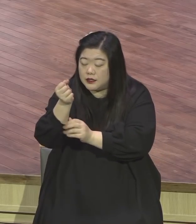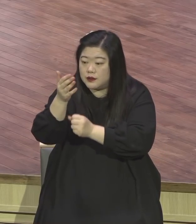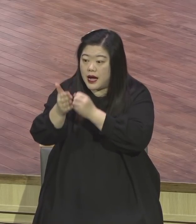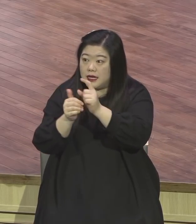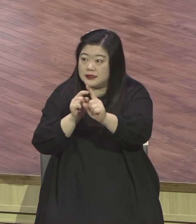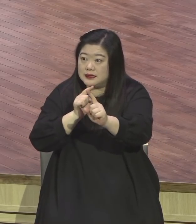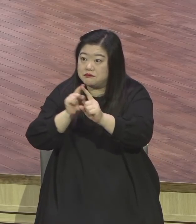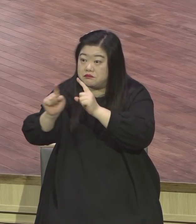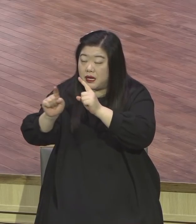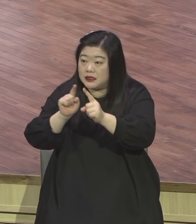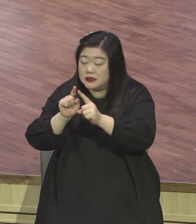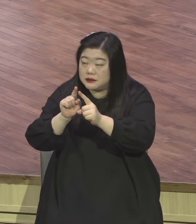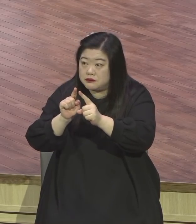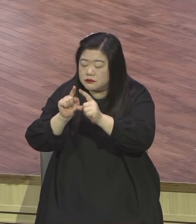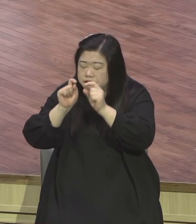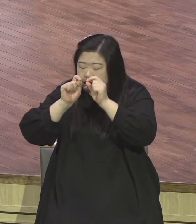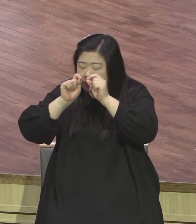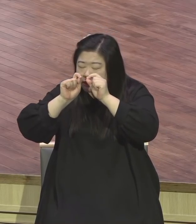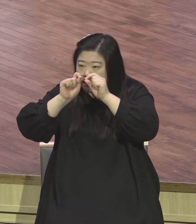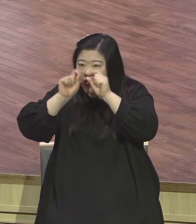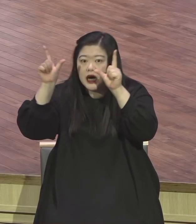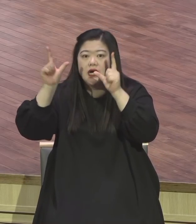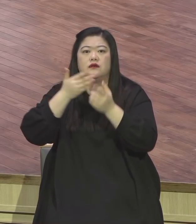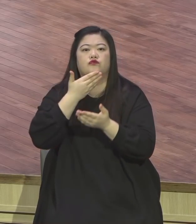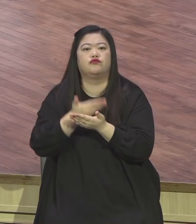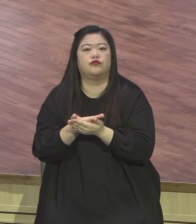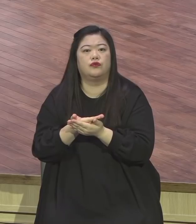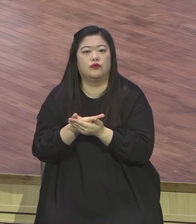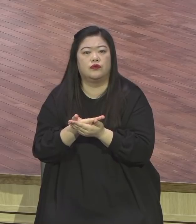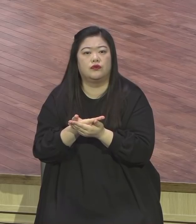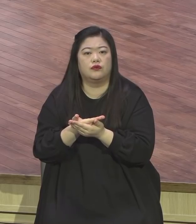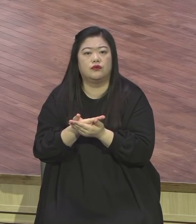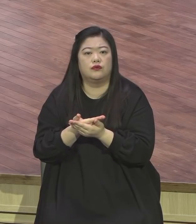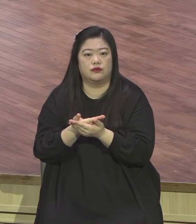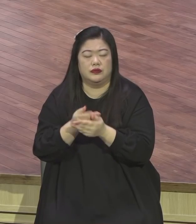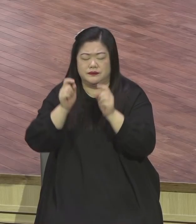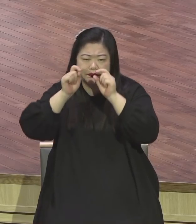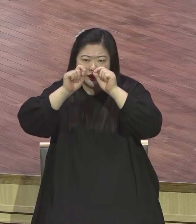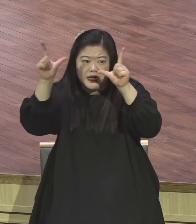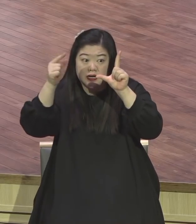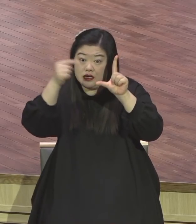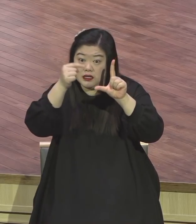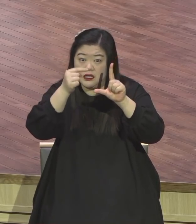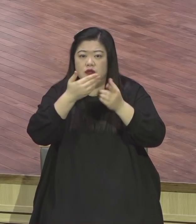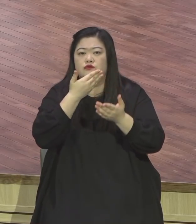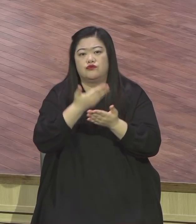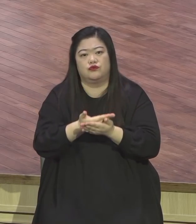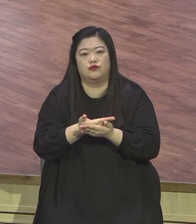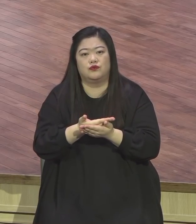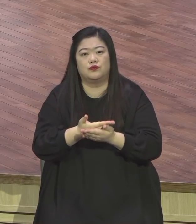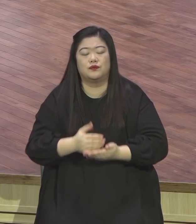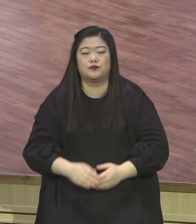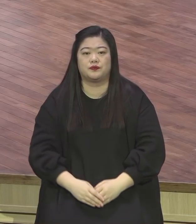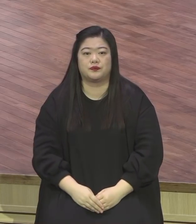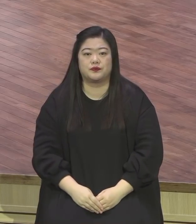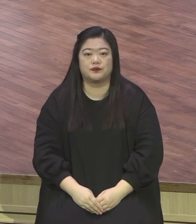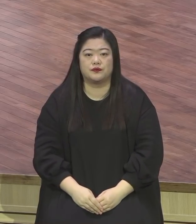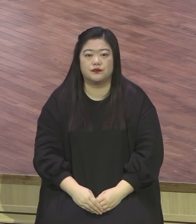깨닫는 것에서 시작돼야 돼요. 말씀을 깨달아야 돼요. 깨달아야 돼요. 깨달을 때부터